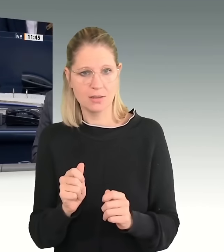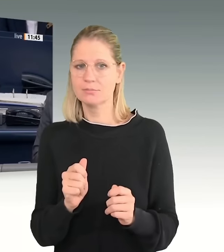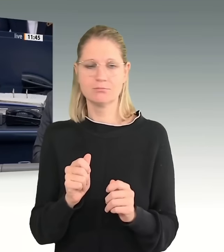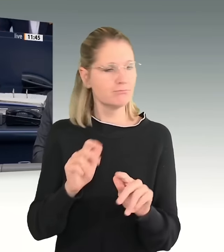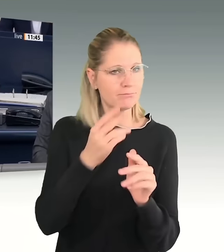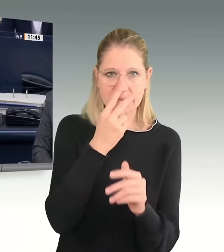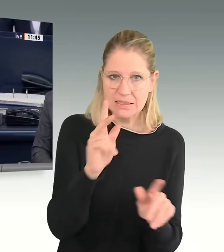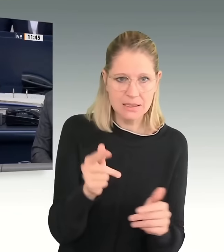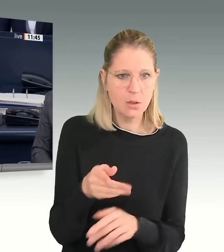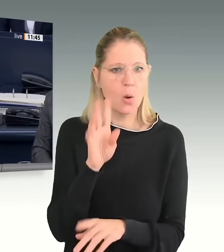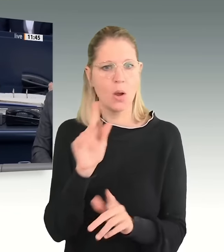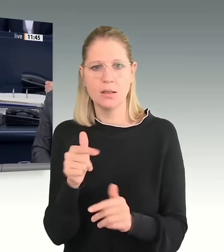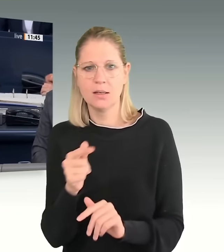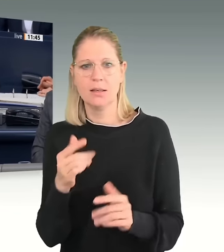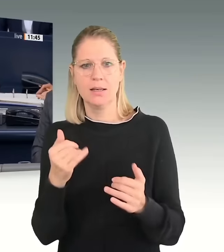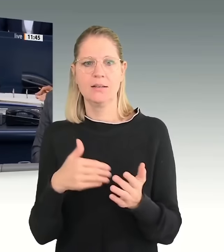Vielen Dank. Vielen